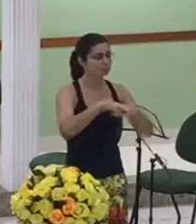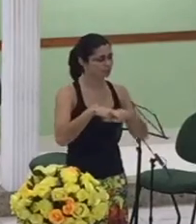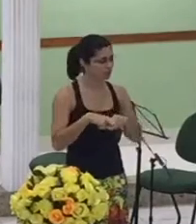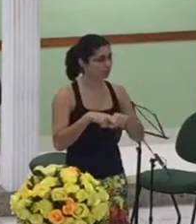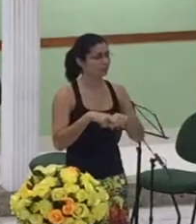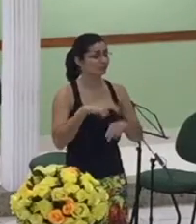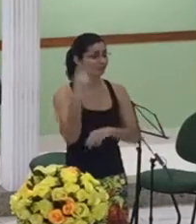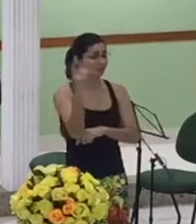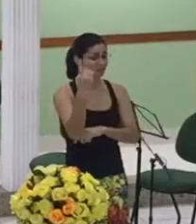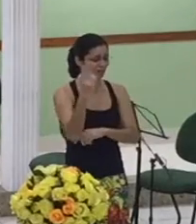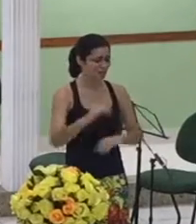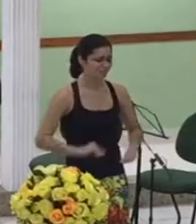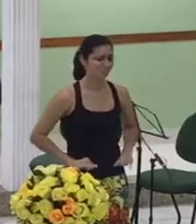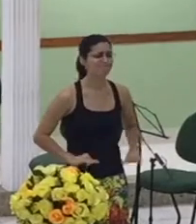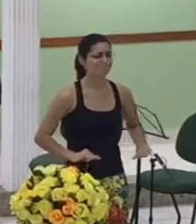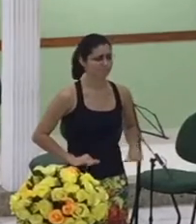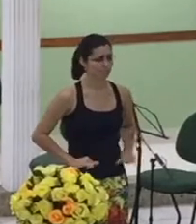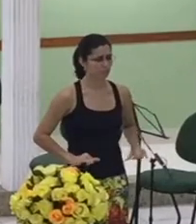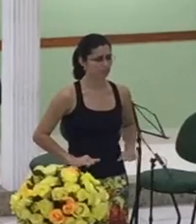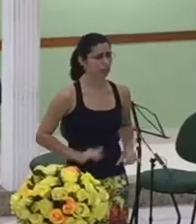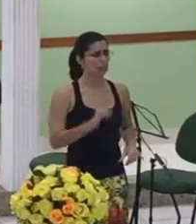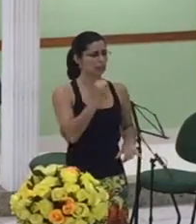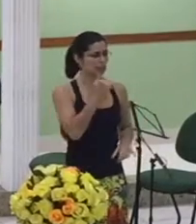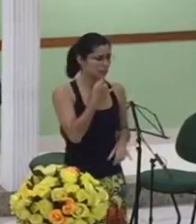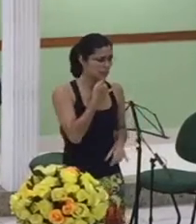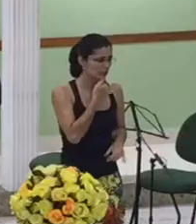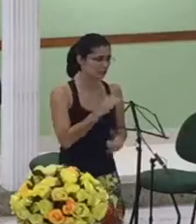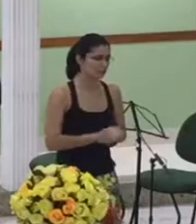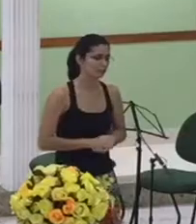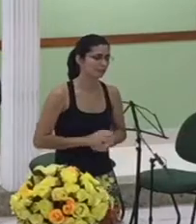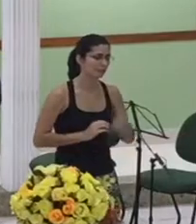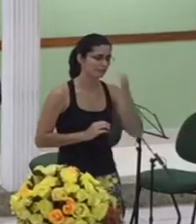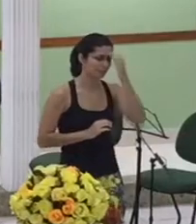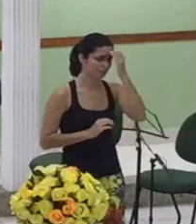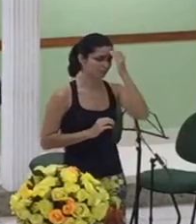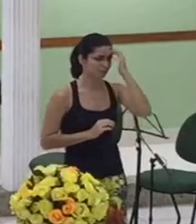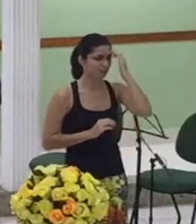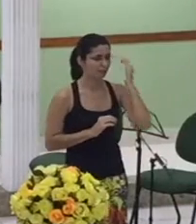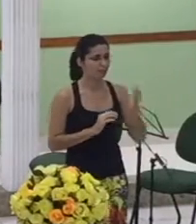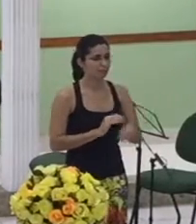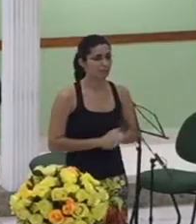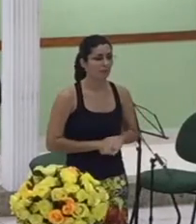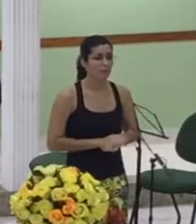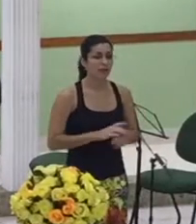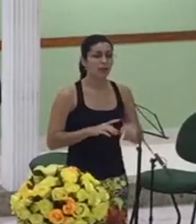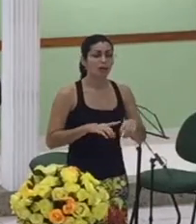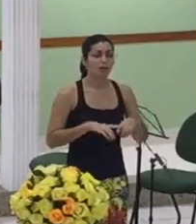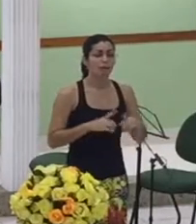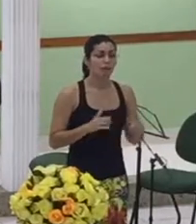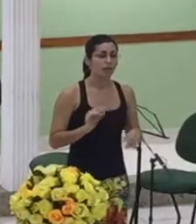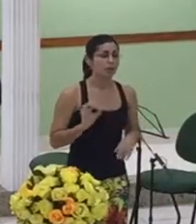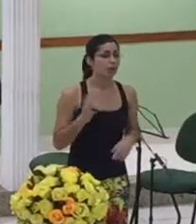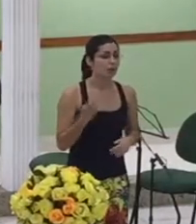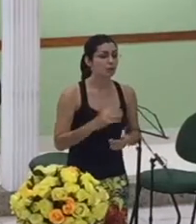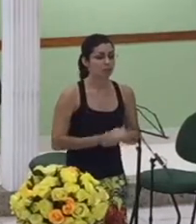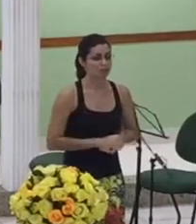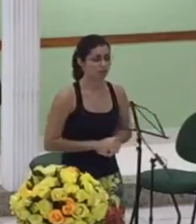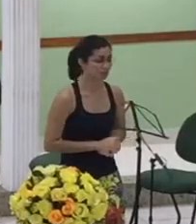a vida pela segunda vez e então ela espera então ela dá a luz ao rei Salomão